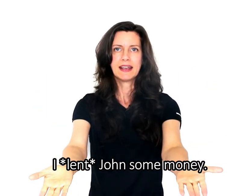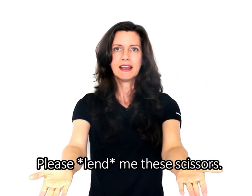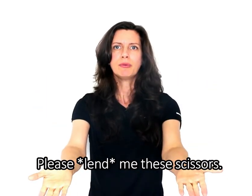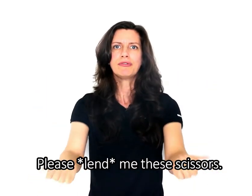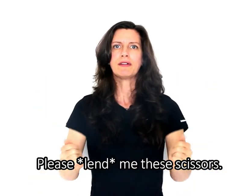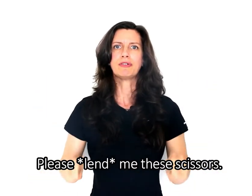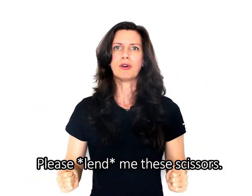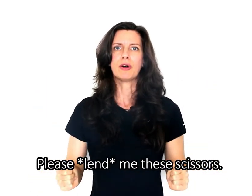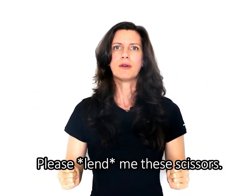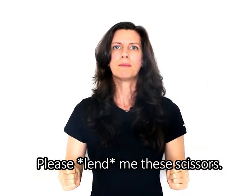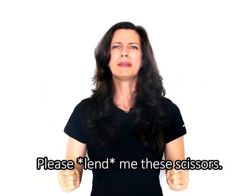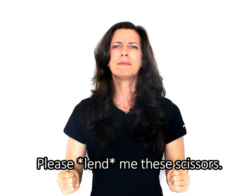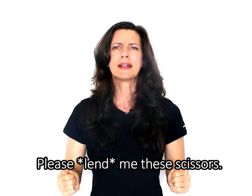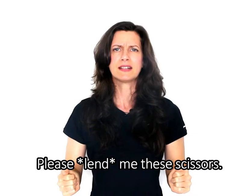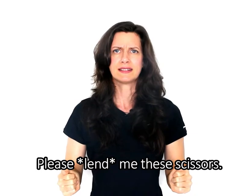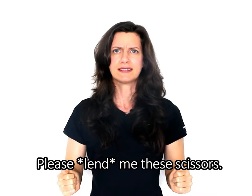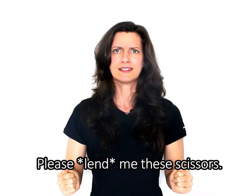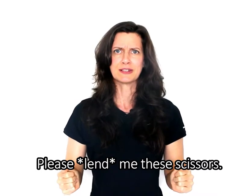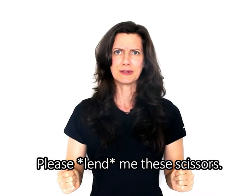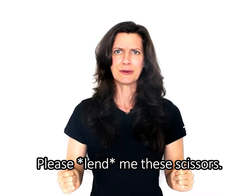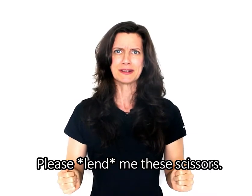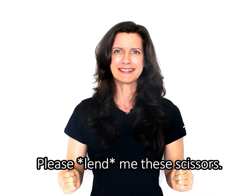Por favor, me empreste essas tesouras.